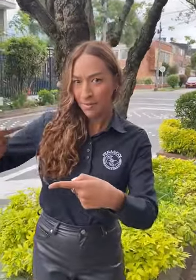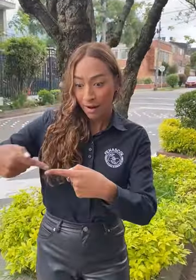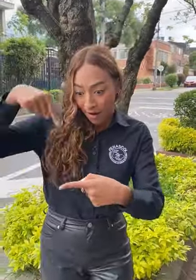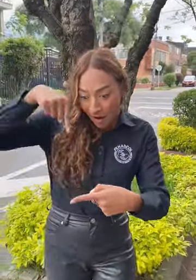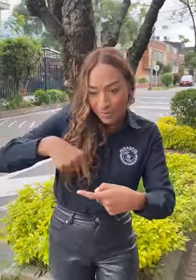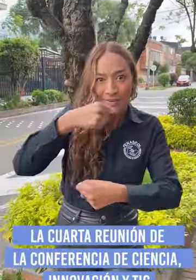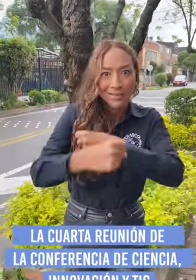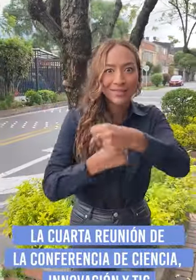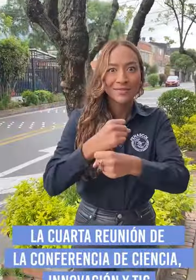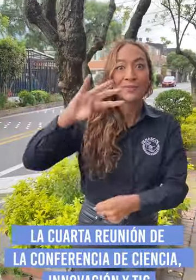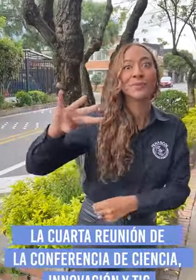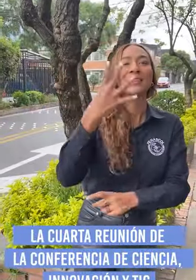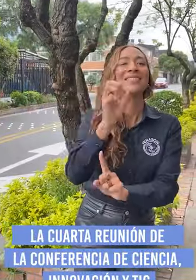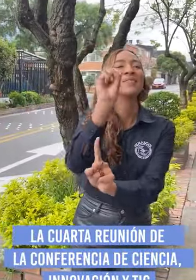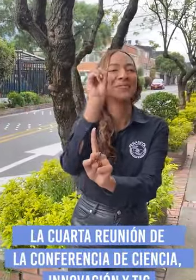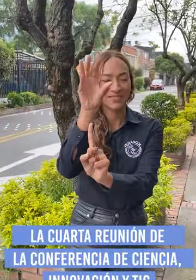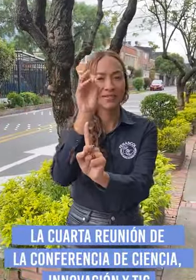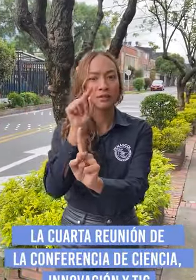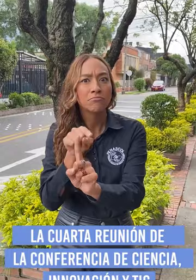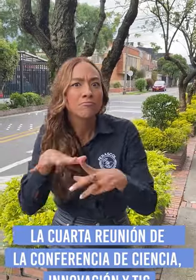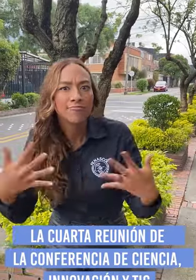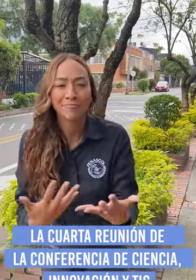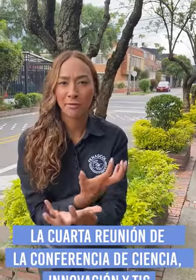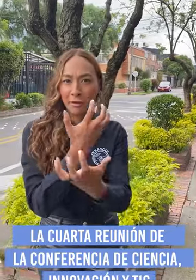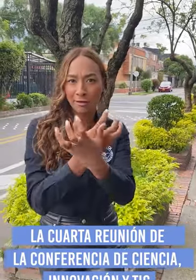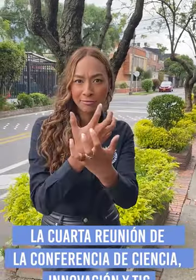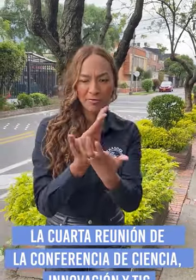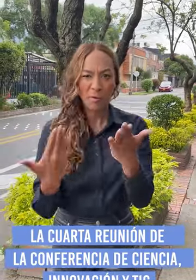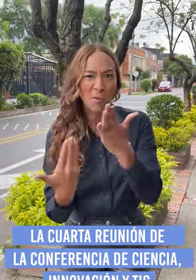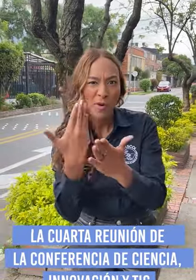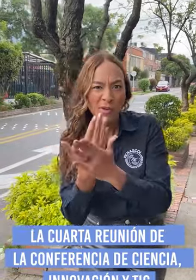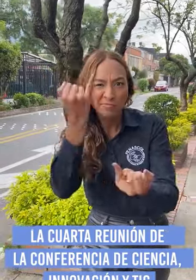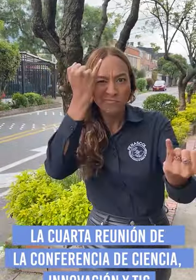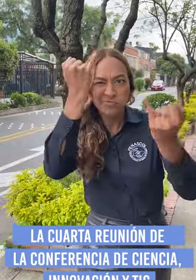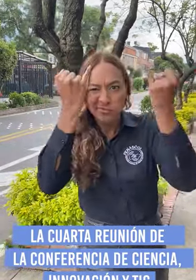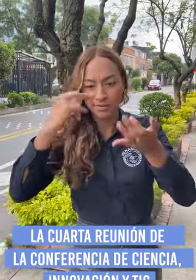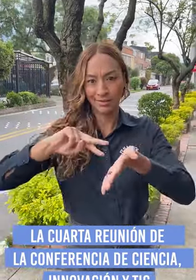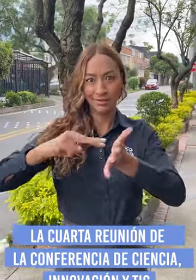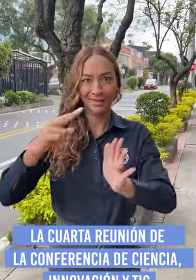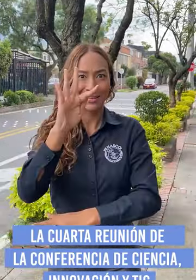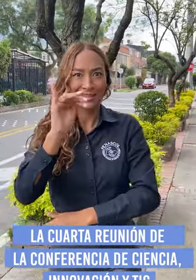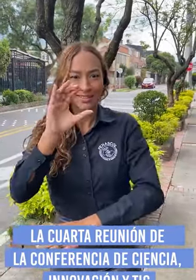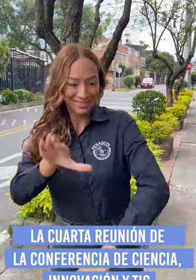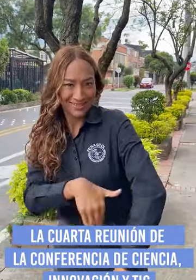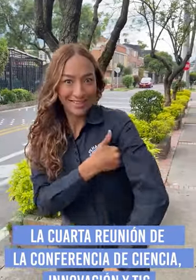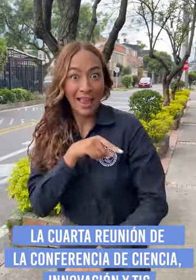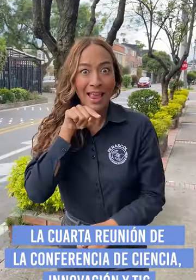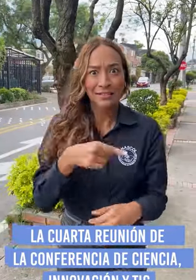La cuarta reunión de la Conferencia de Ciencia, Innovación y TIC, organizada por la Comisión